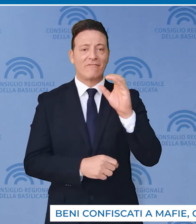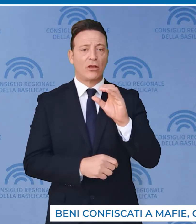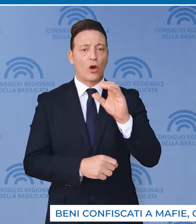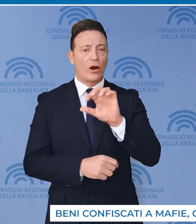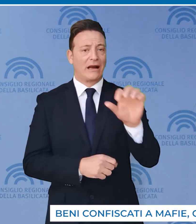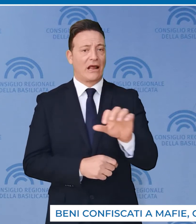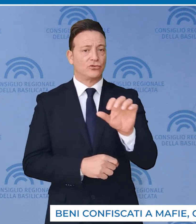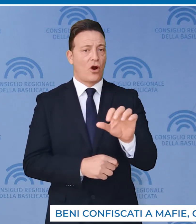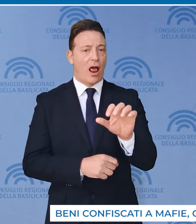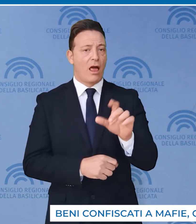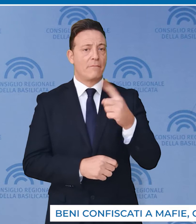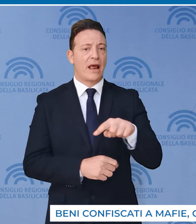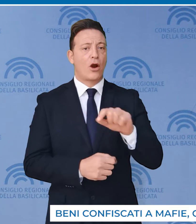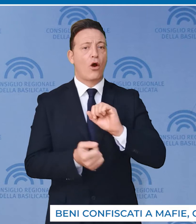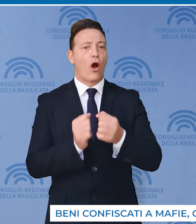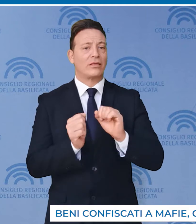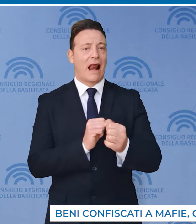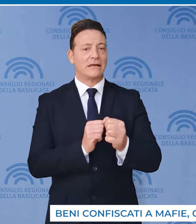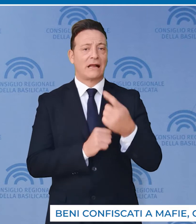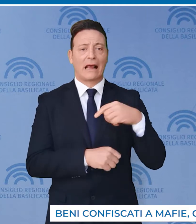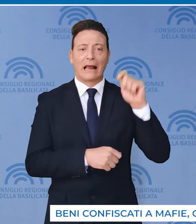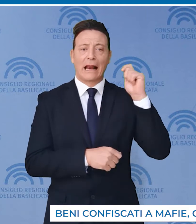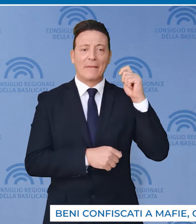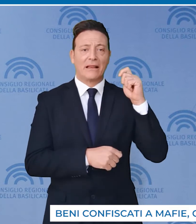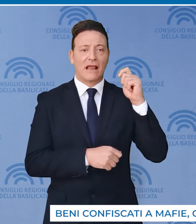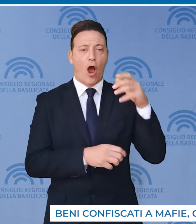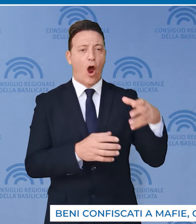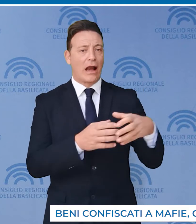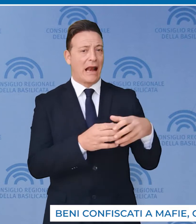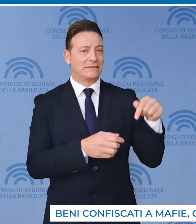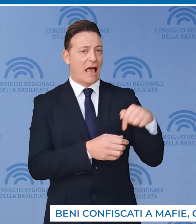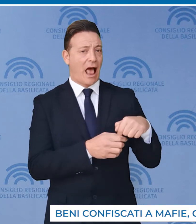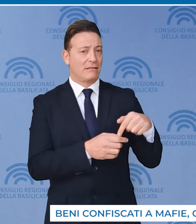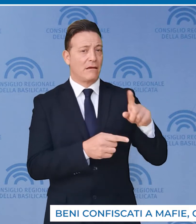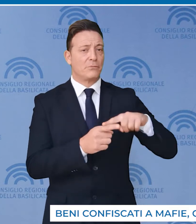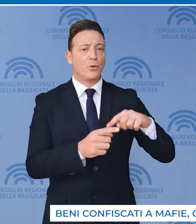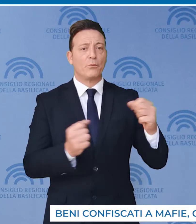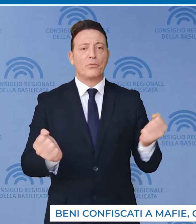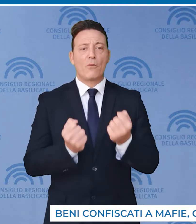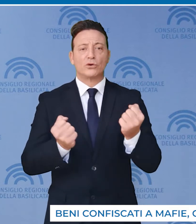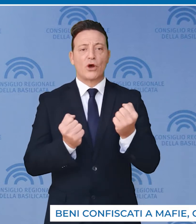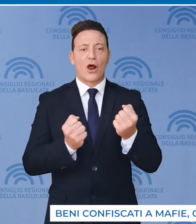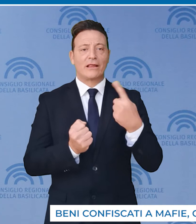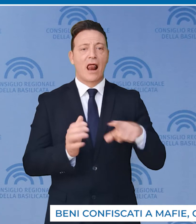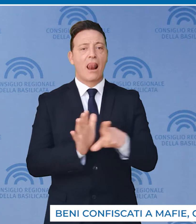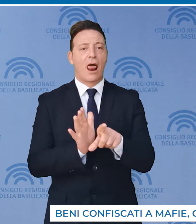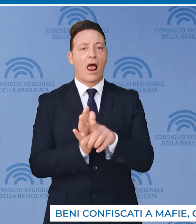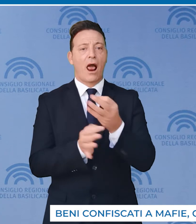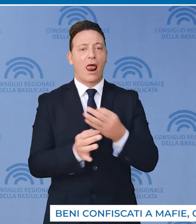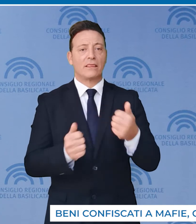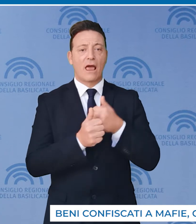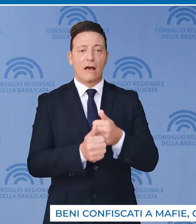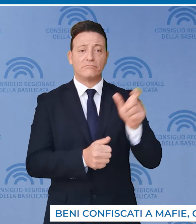osservatori regionali sul contrasto della criminalità organizzata e sulla promozione della